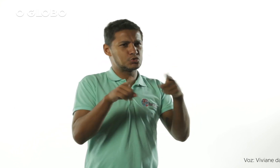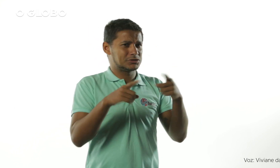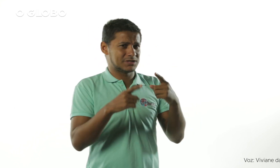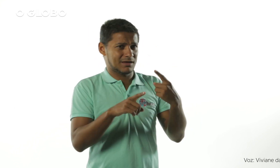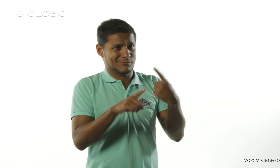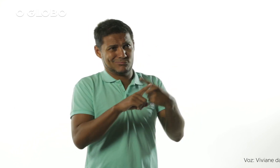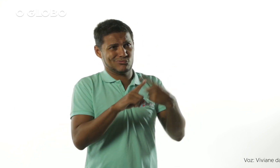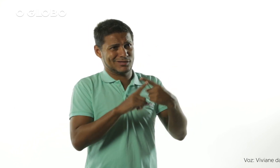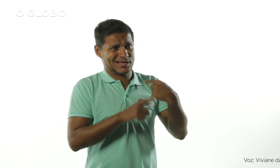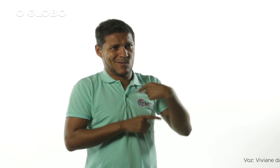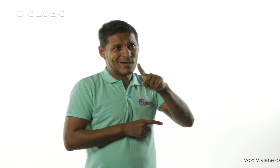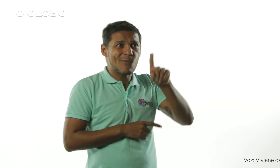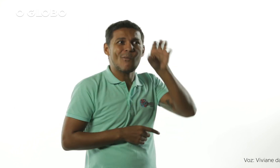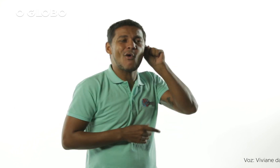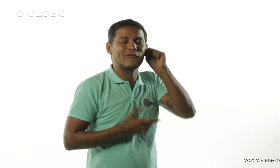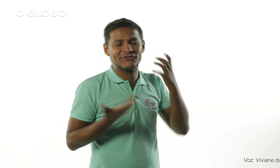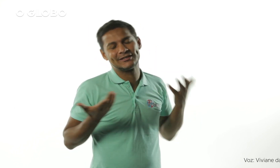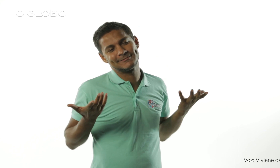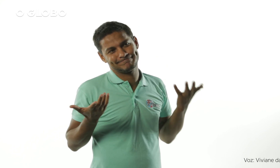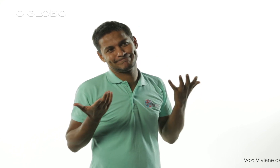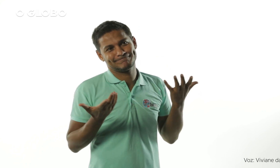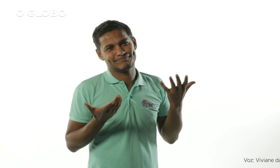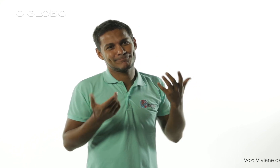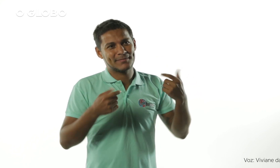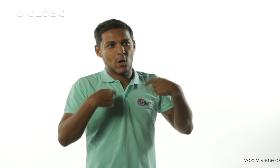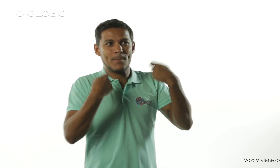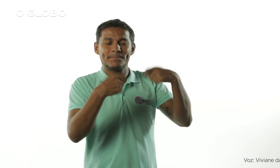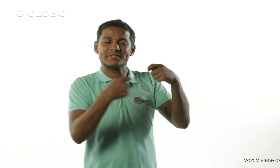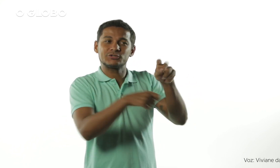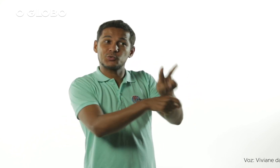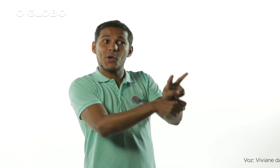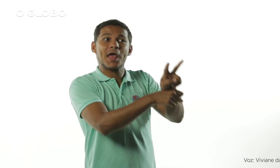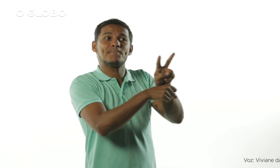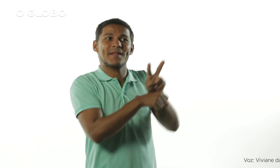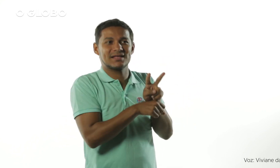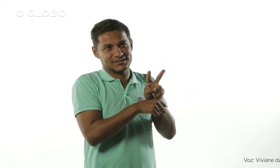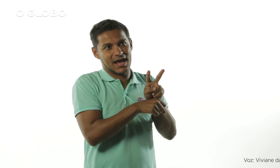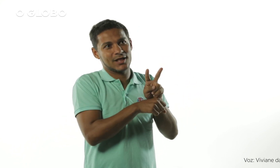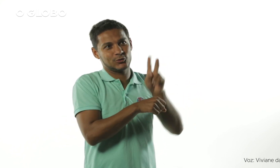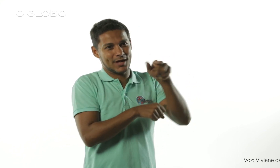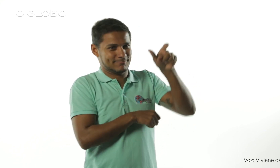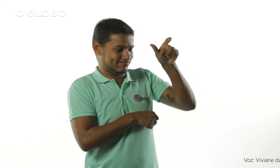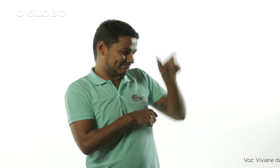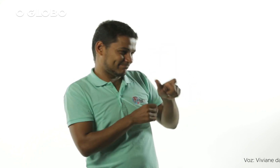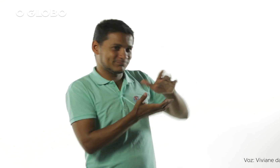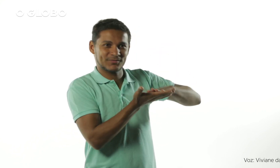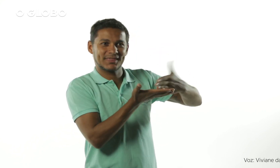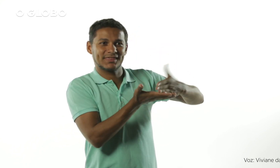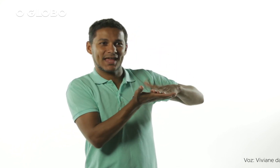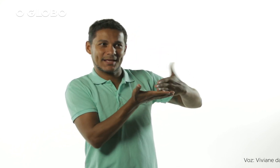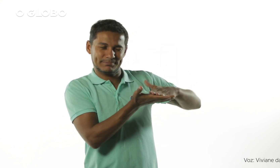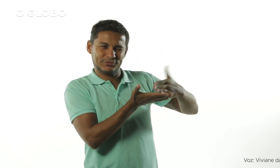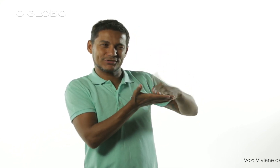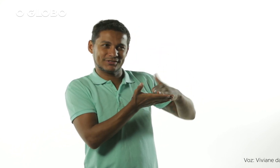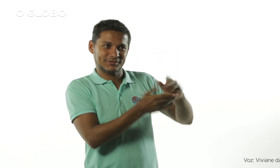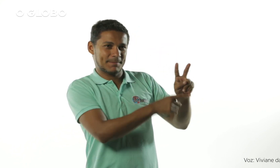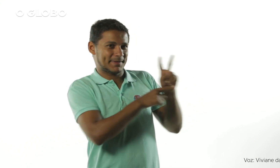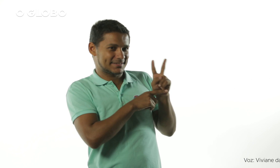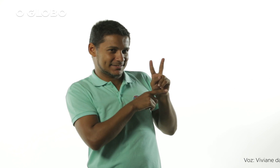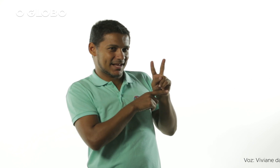Eu não conhecia bem a música Porque eu não escuto, né? Então eu precisei do apoio Precisei do apoio do